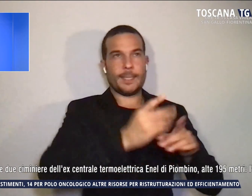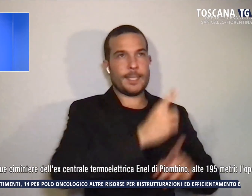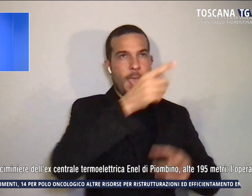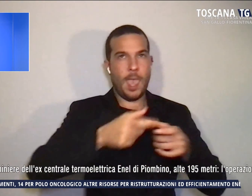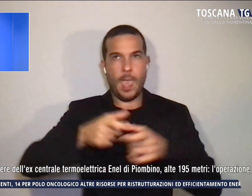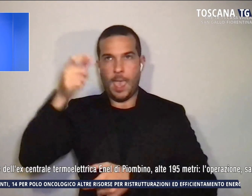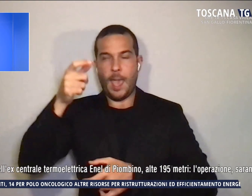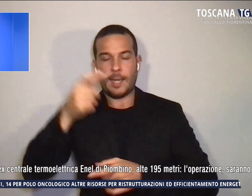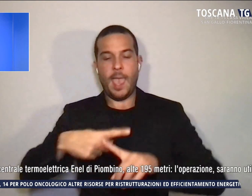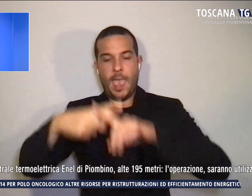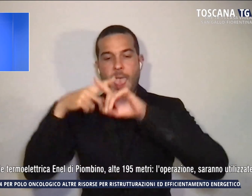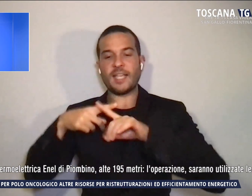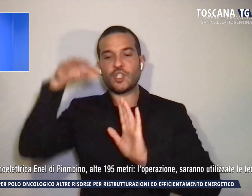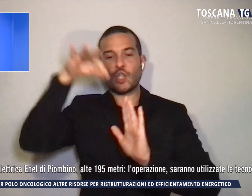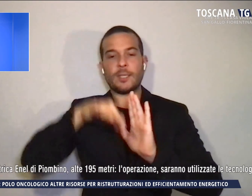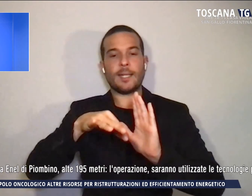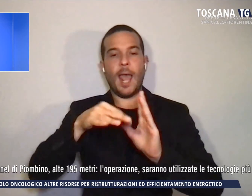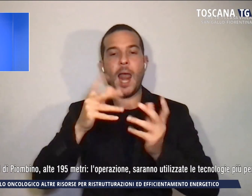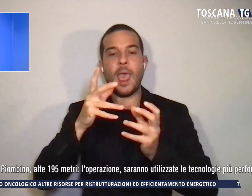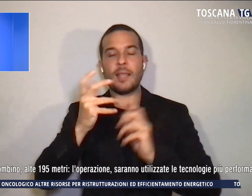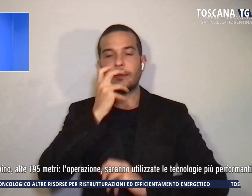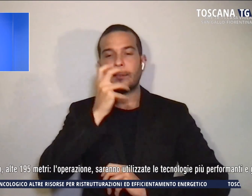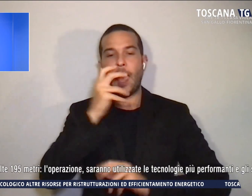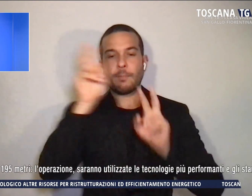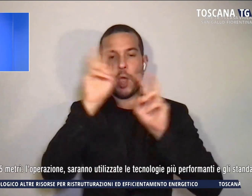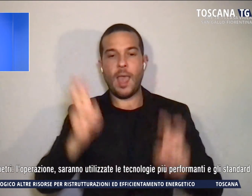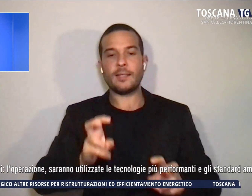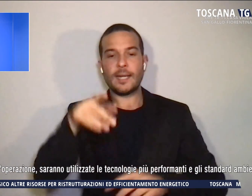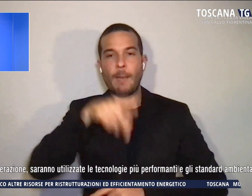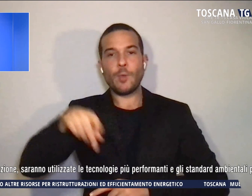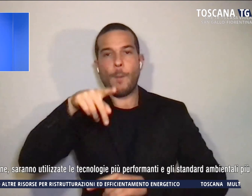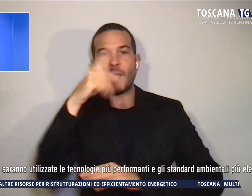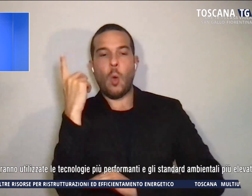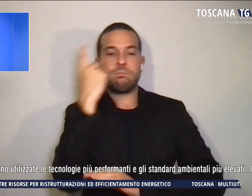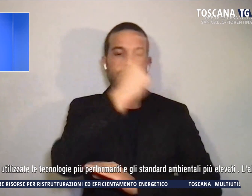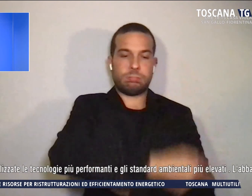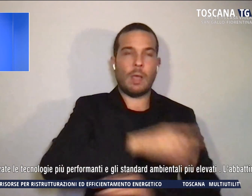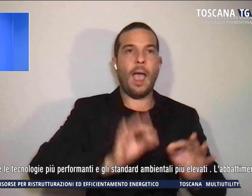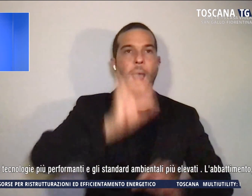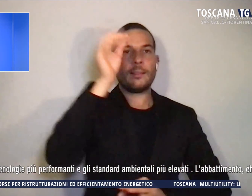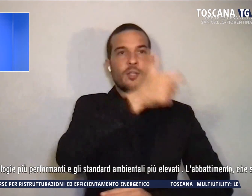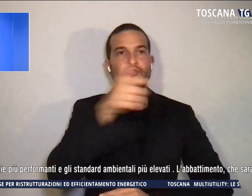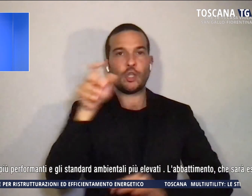Enel di Piombine alte 195 metri. Per l